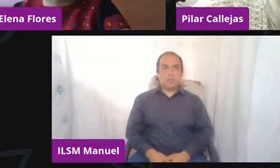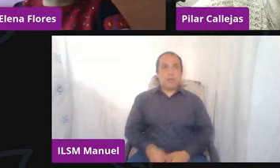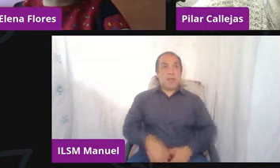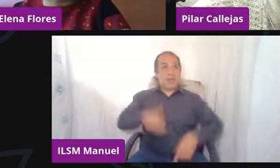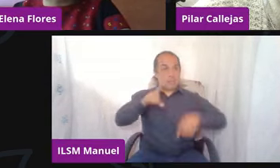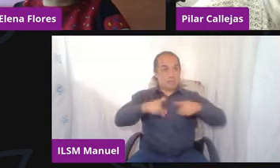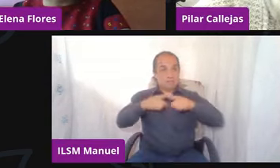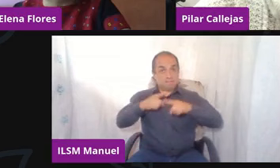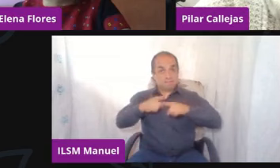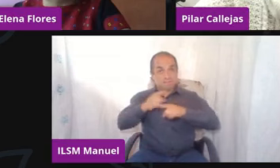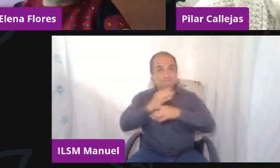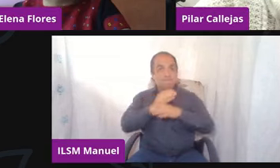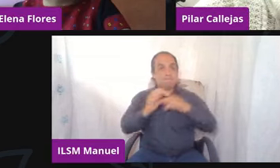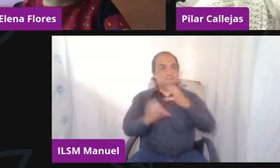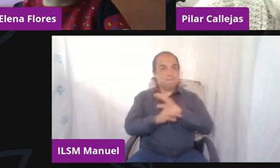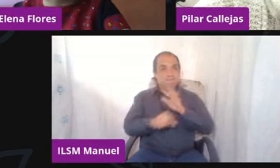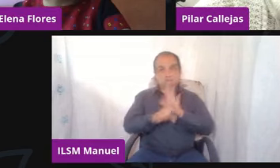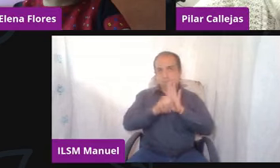cosas. A ver,